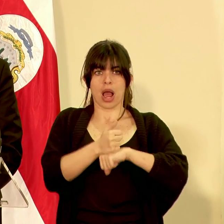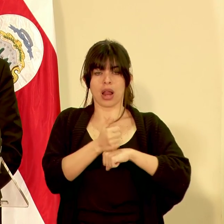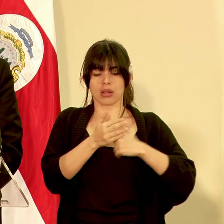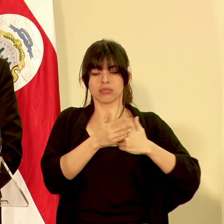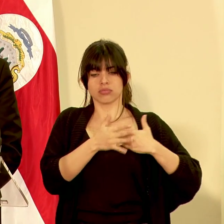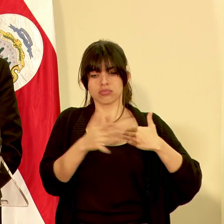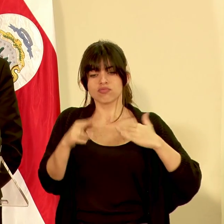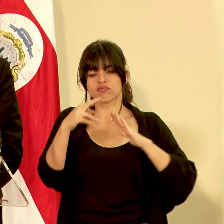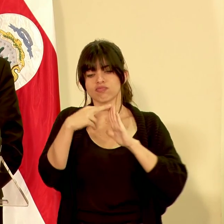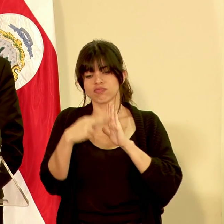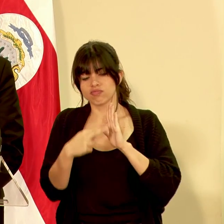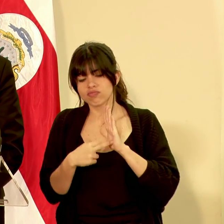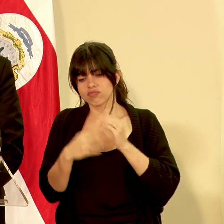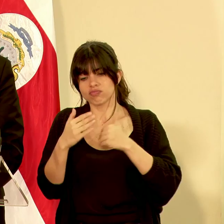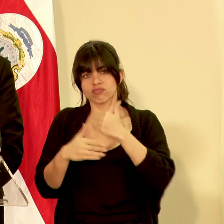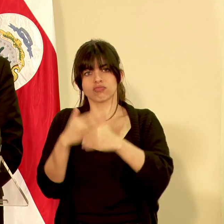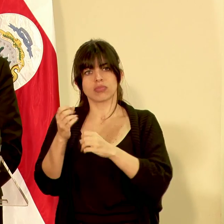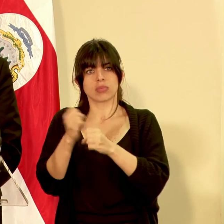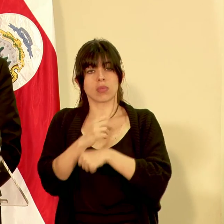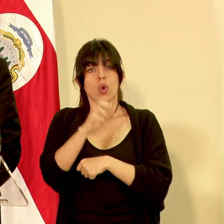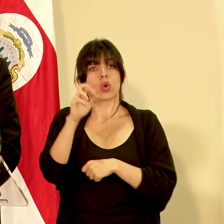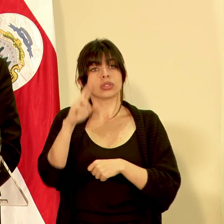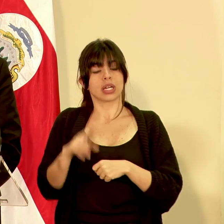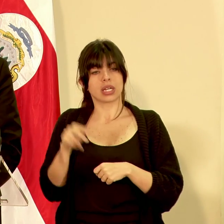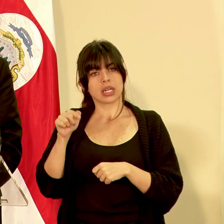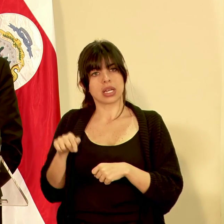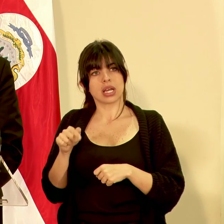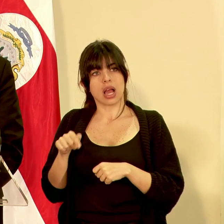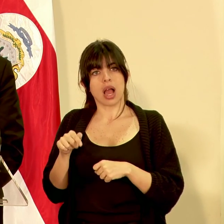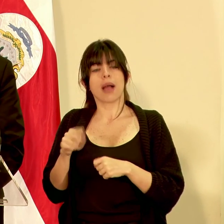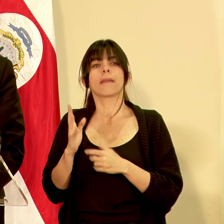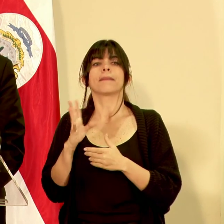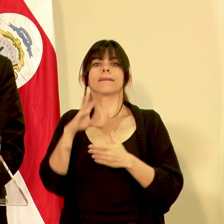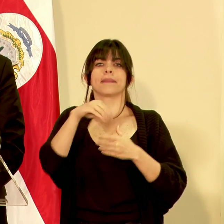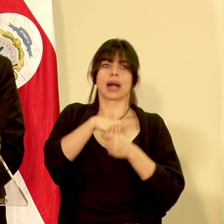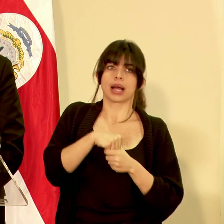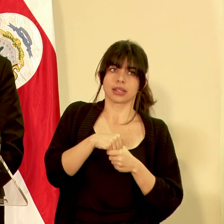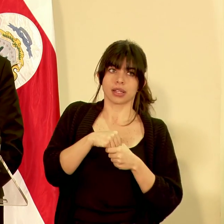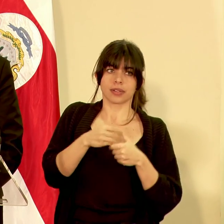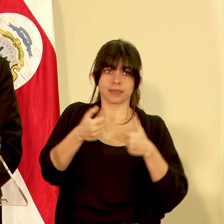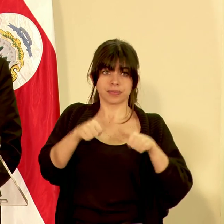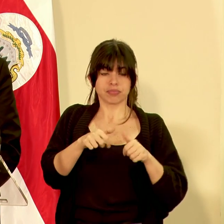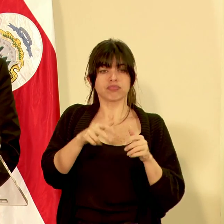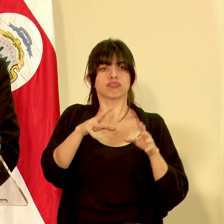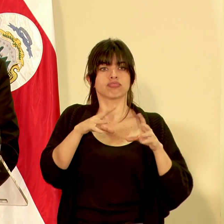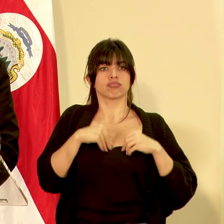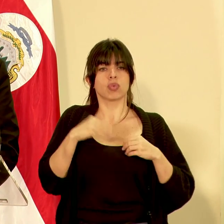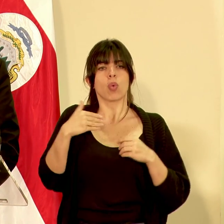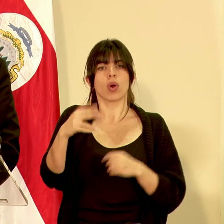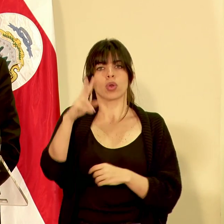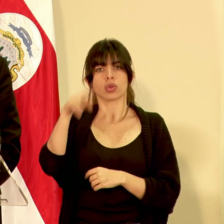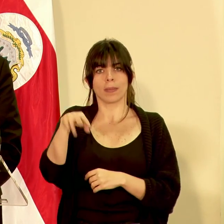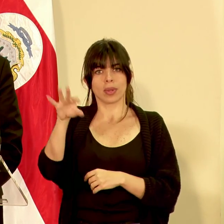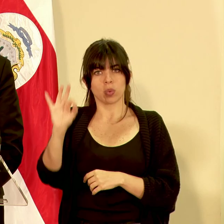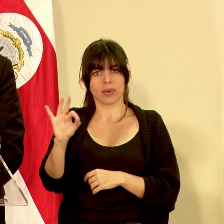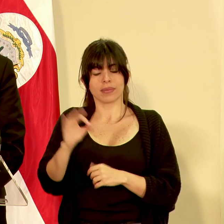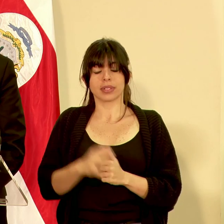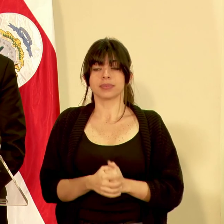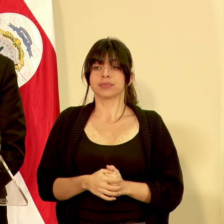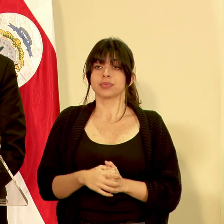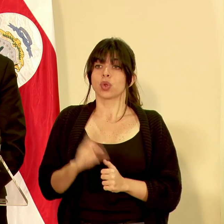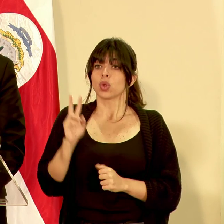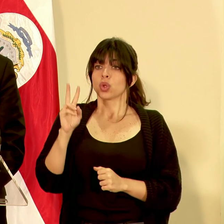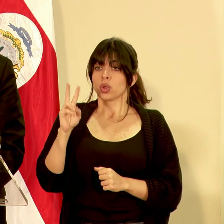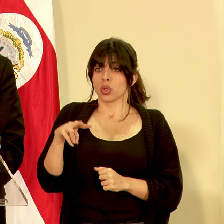amendas y desarrollos que se ha dado Costa Rica se vuelve parte del convenio y lo aprueba en el 2009 en el